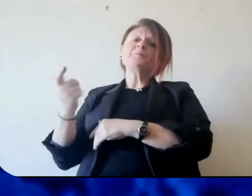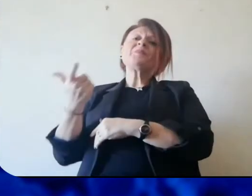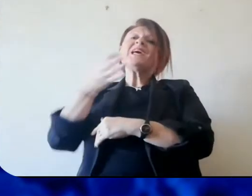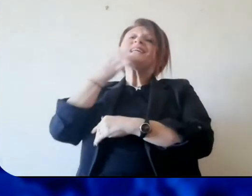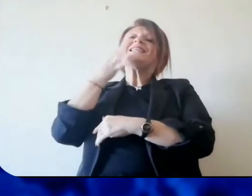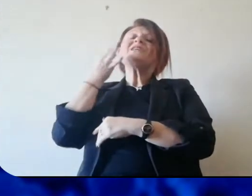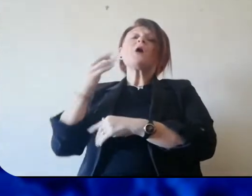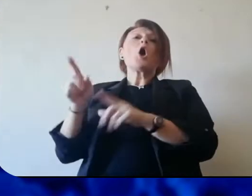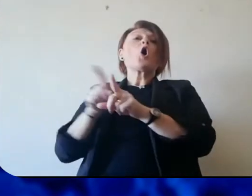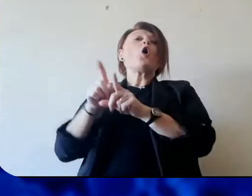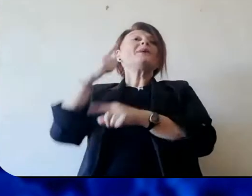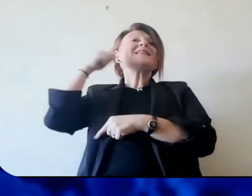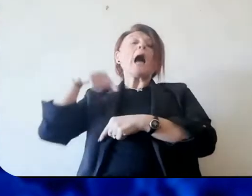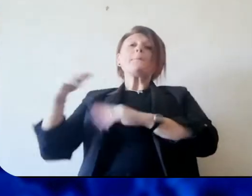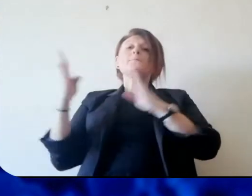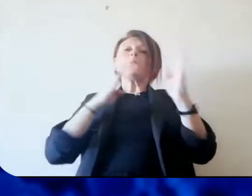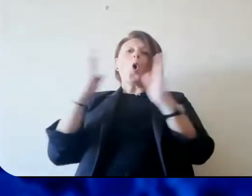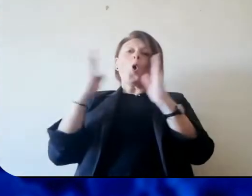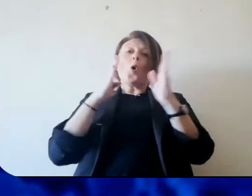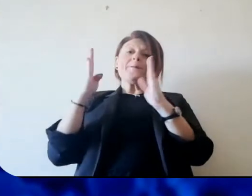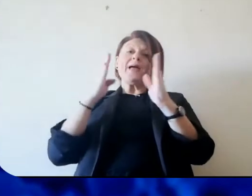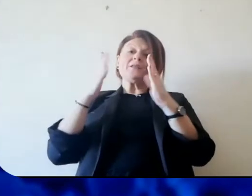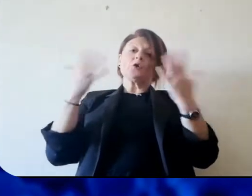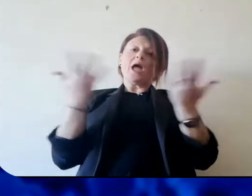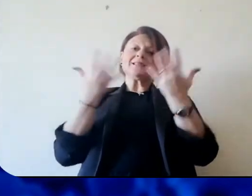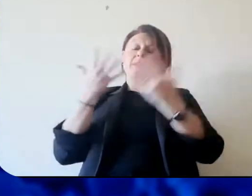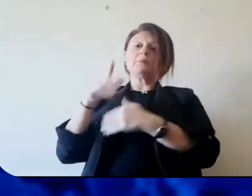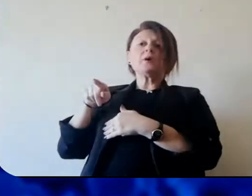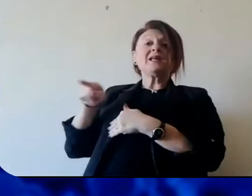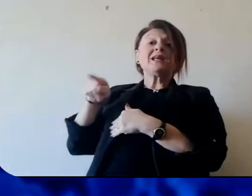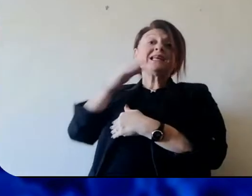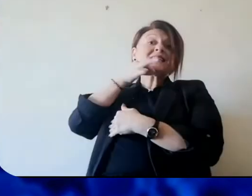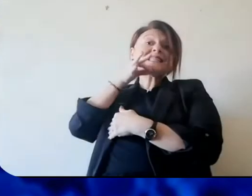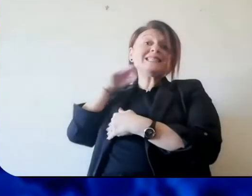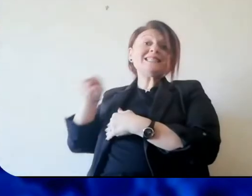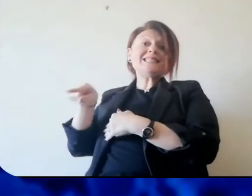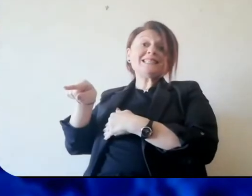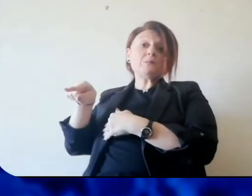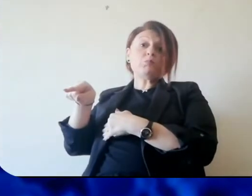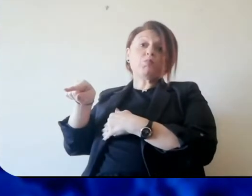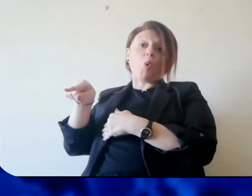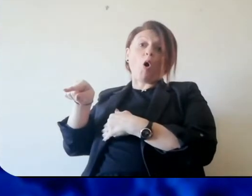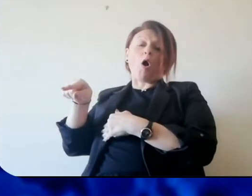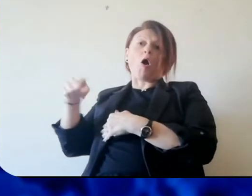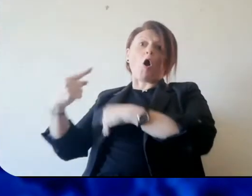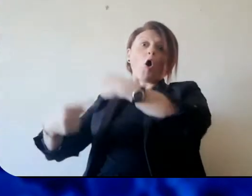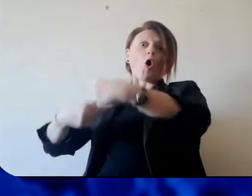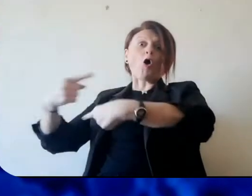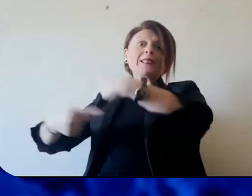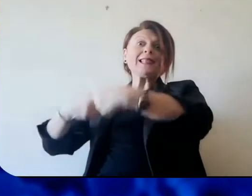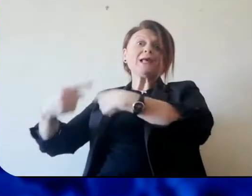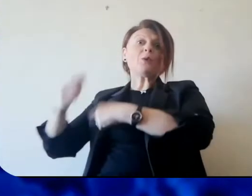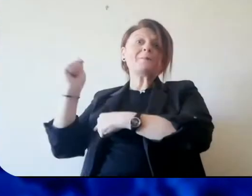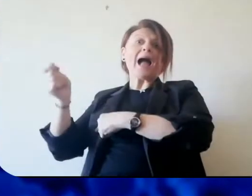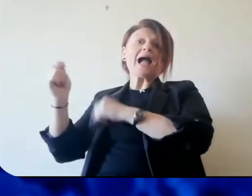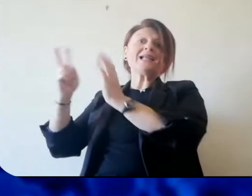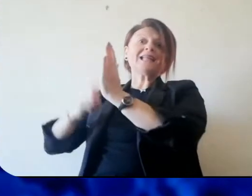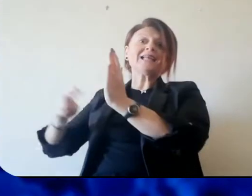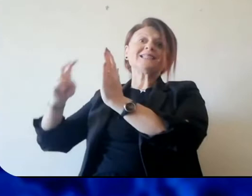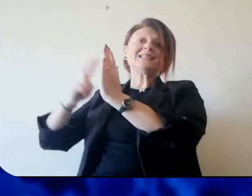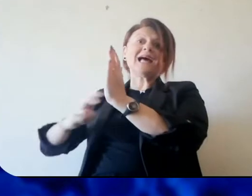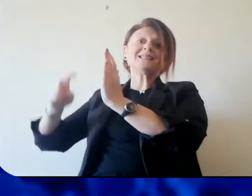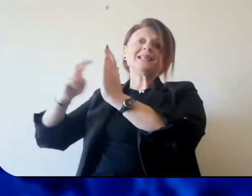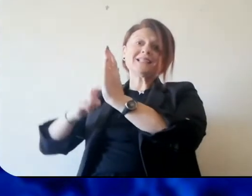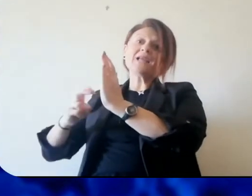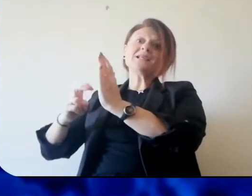nobile per dare un contributo alla causa in questo momento, perché è chiaro che se si continua, se questa fascia, la larga fascia di popolazione continua a